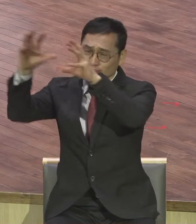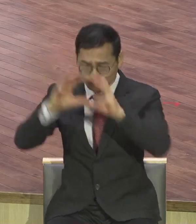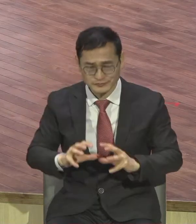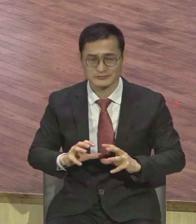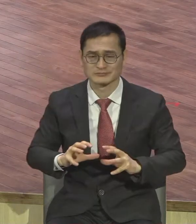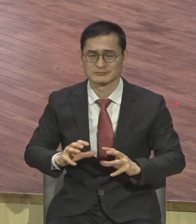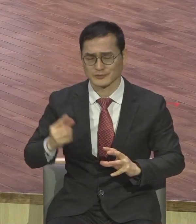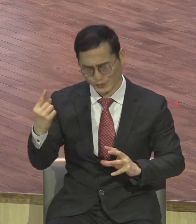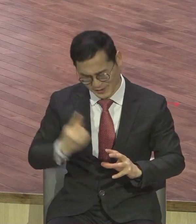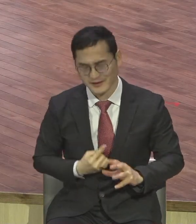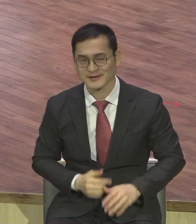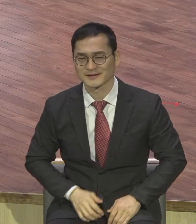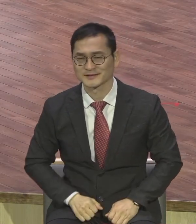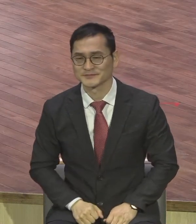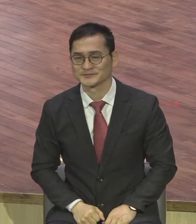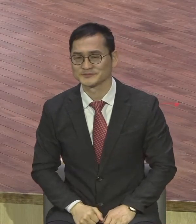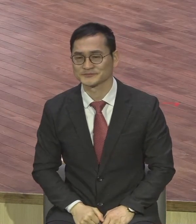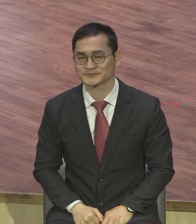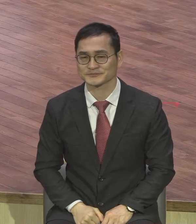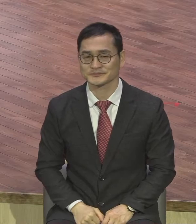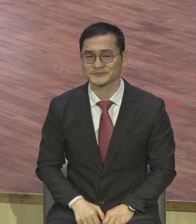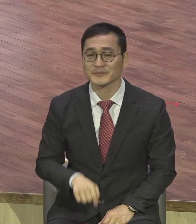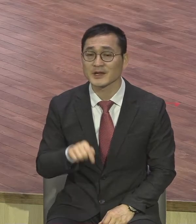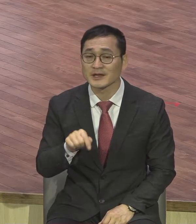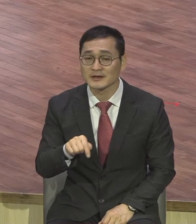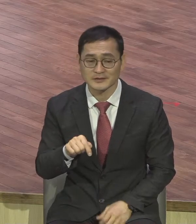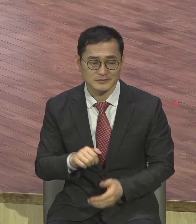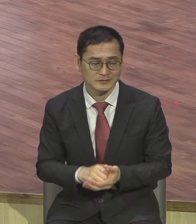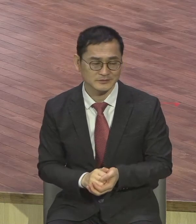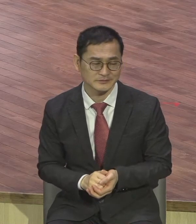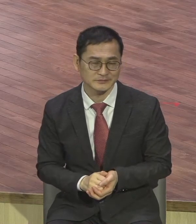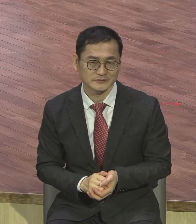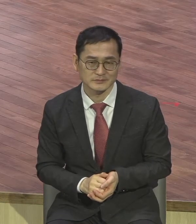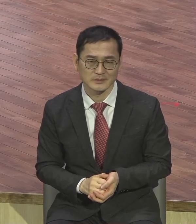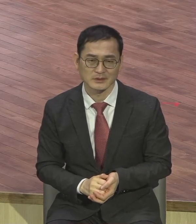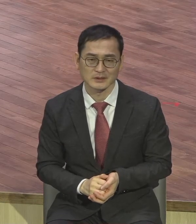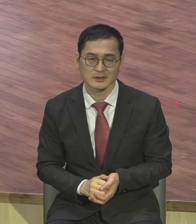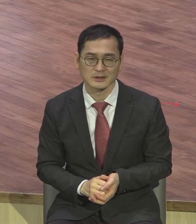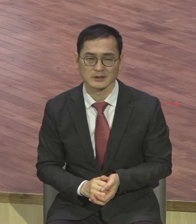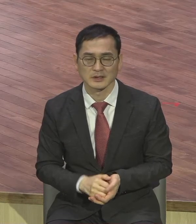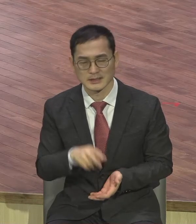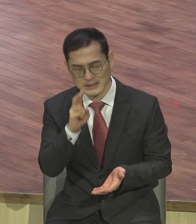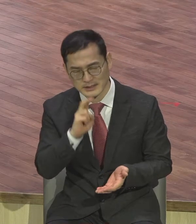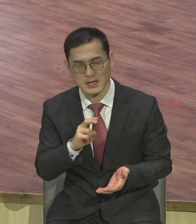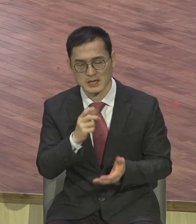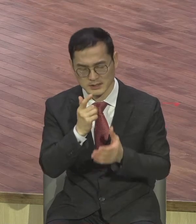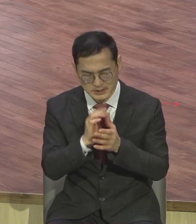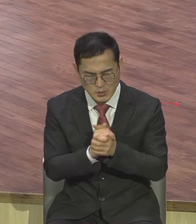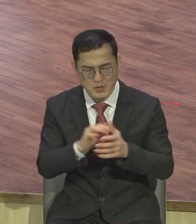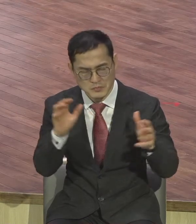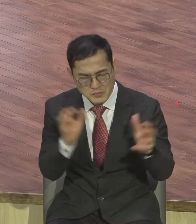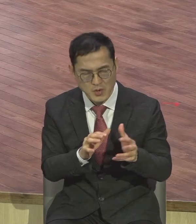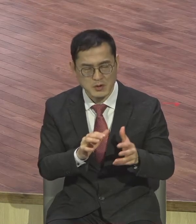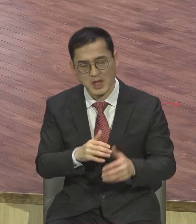그게 복음인데 할수록 힘들다 종교입니다 너무 힘들다 종교입니다 그거